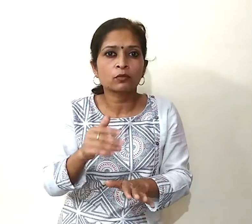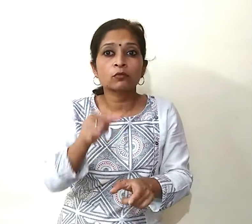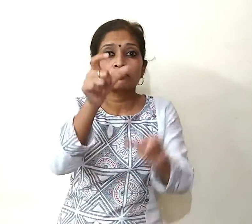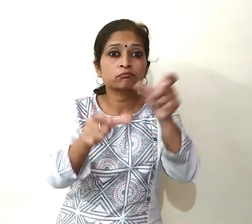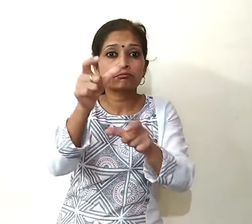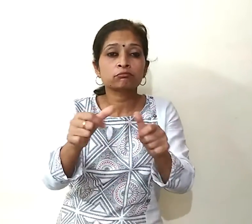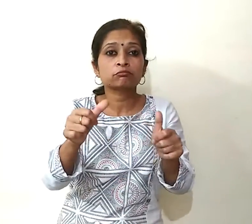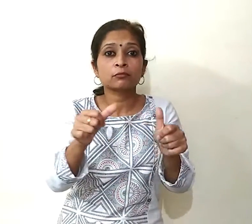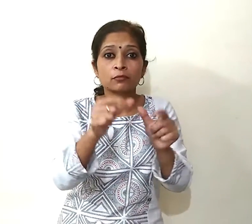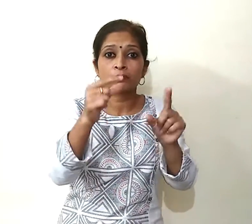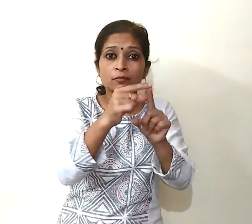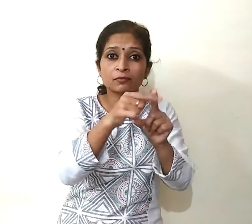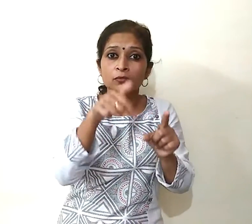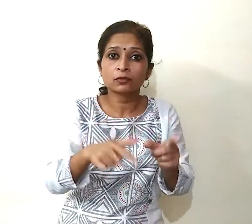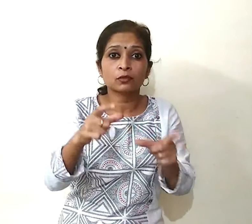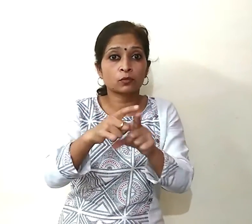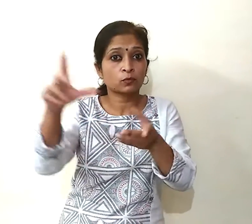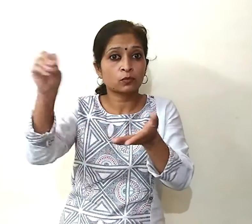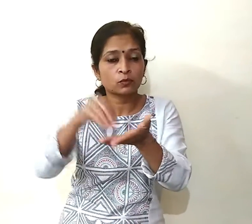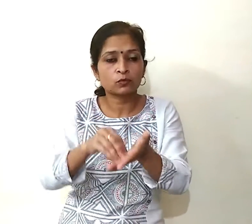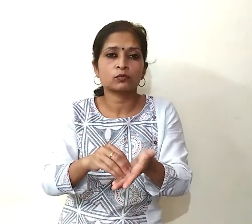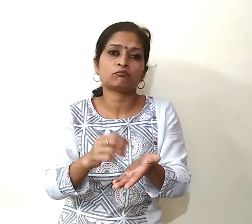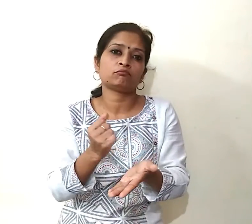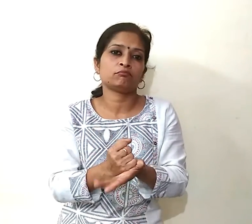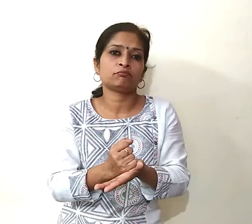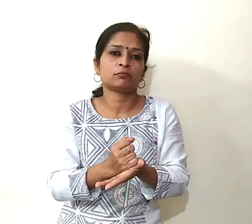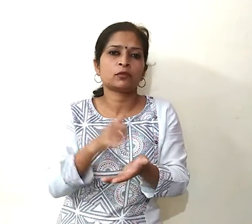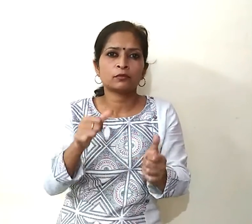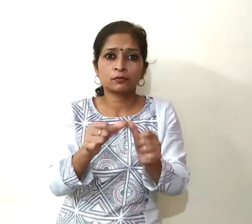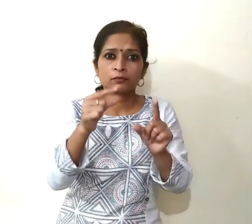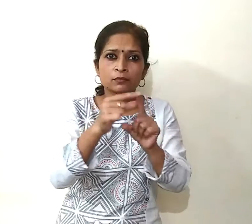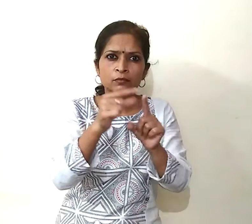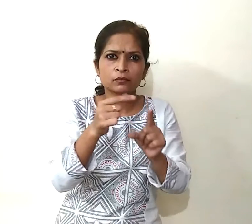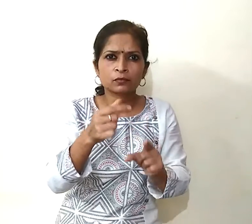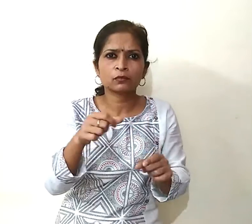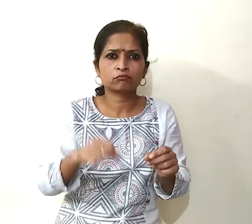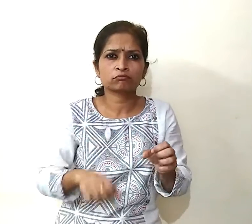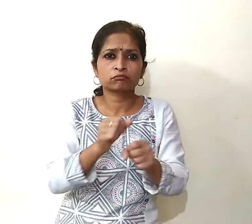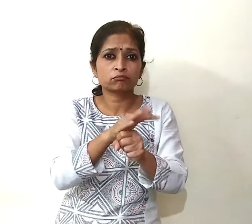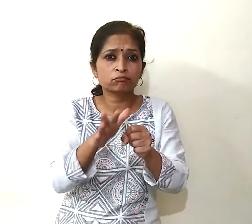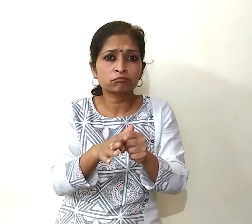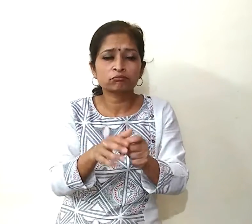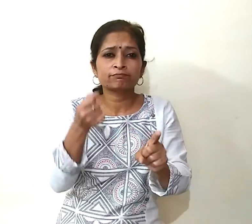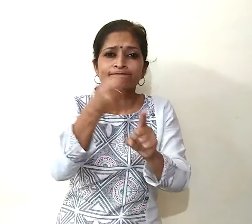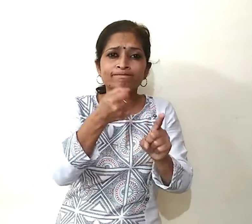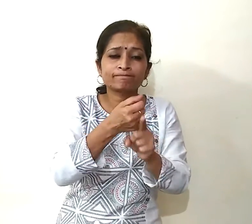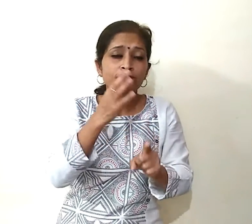आरोगे से तु आप को इंस्टॉल कर सकें इस आप की भूमिका COVID-19 से लड़ने में कितनी महत्वपूर्ण है